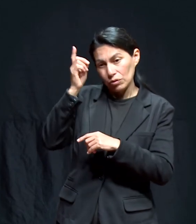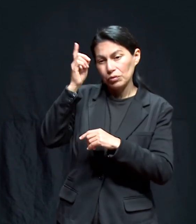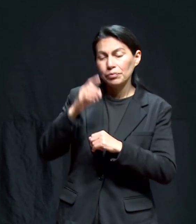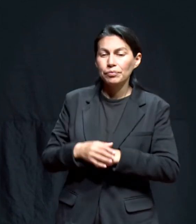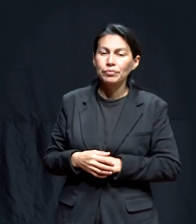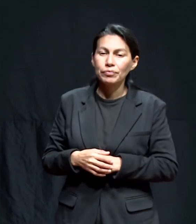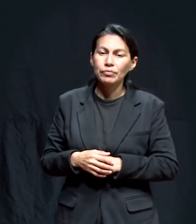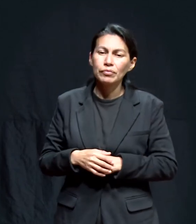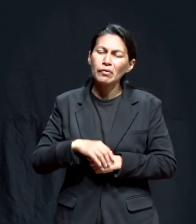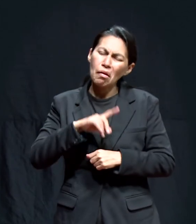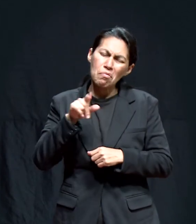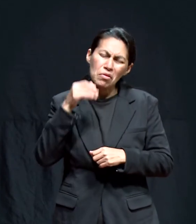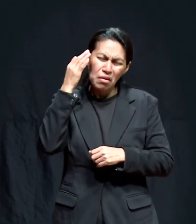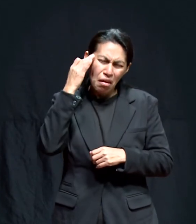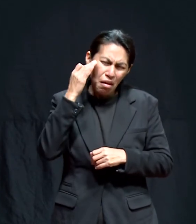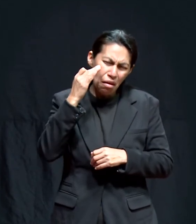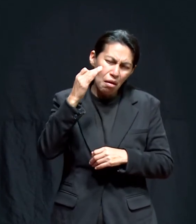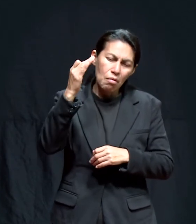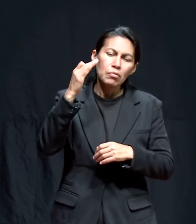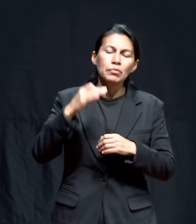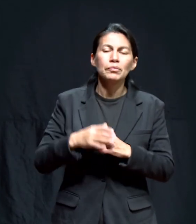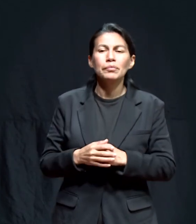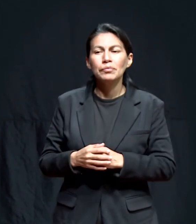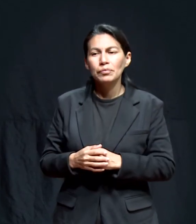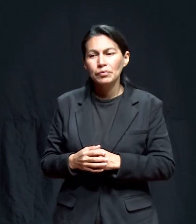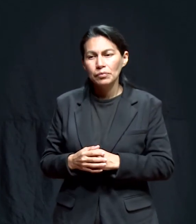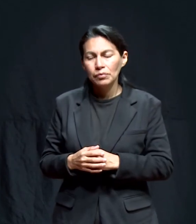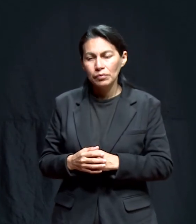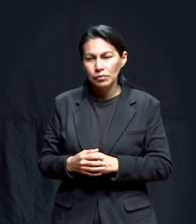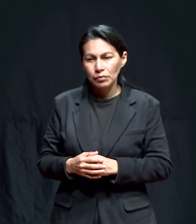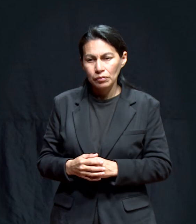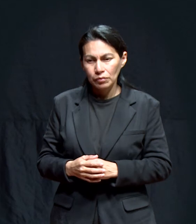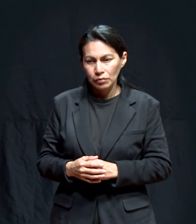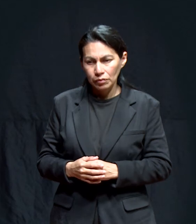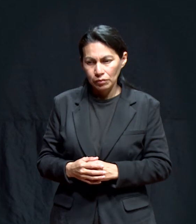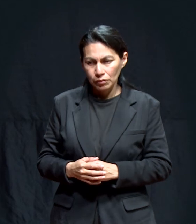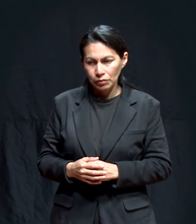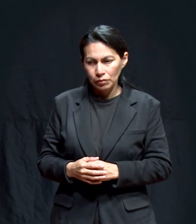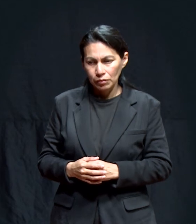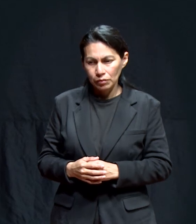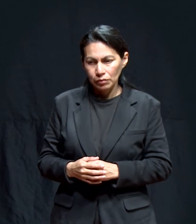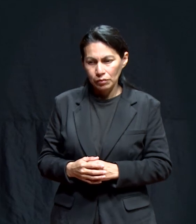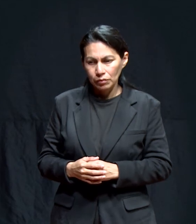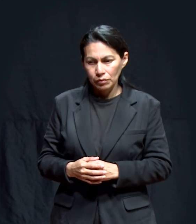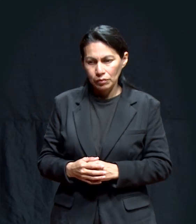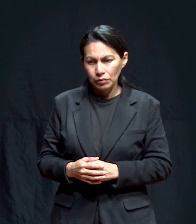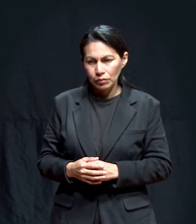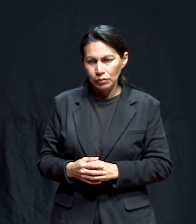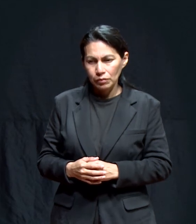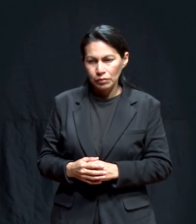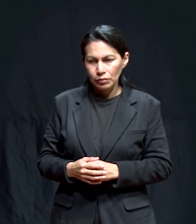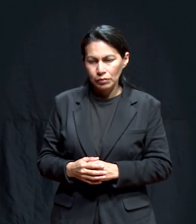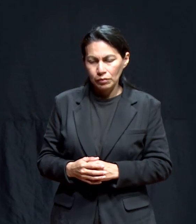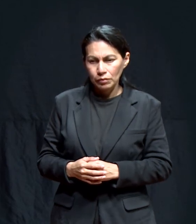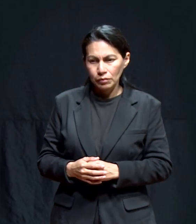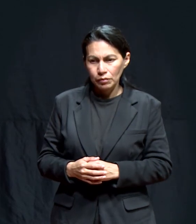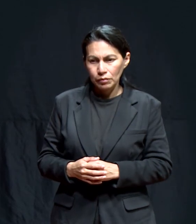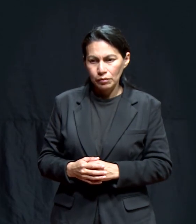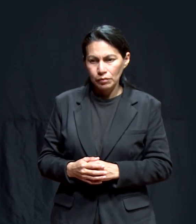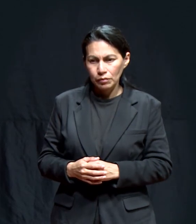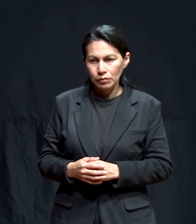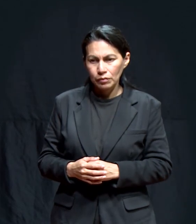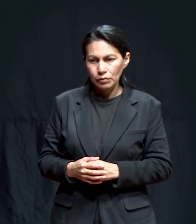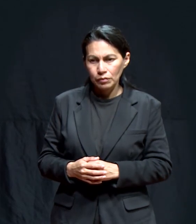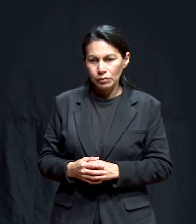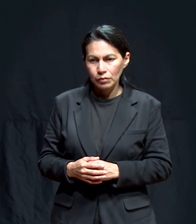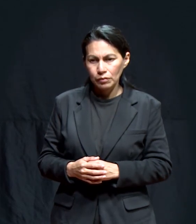Amén. ¿Sí? Pasaron los tiempos y como que el